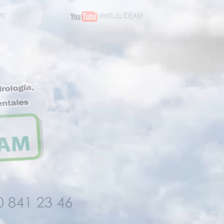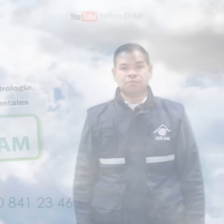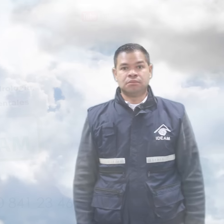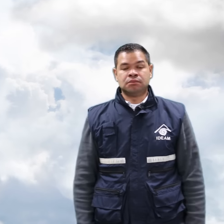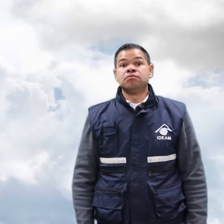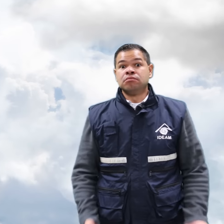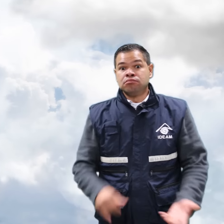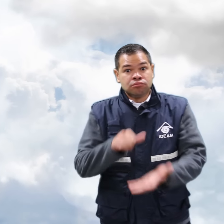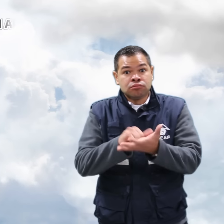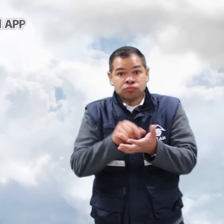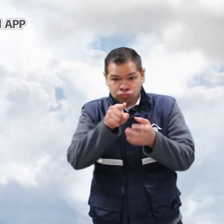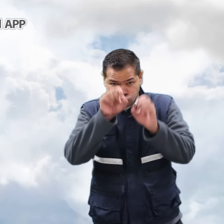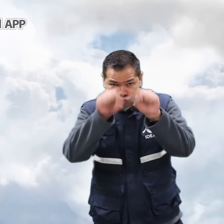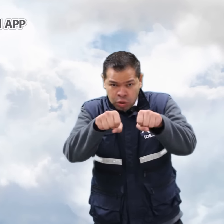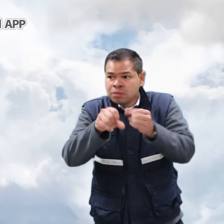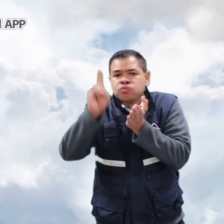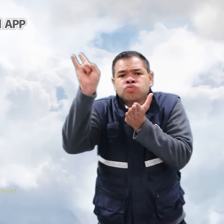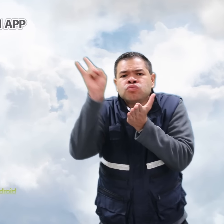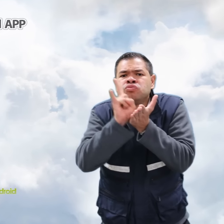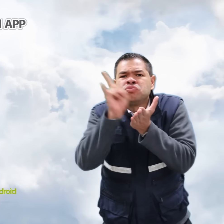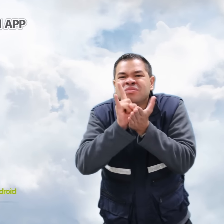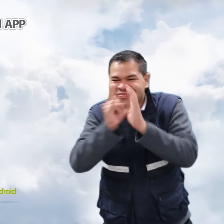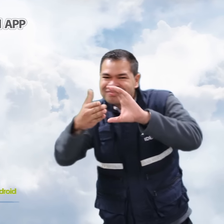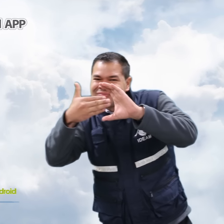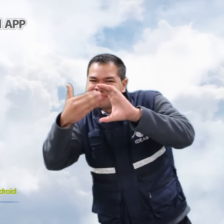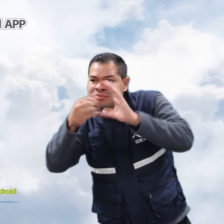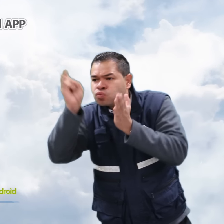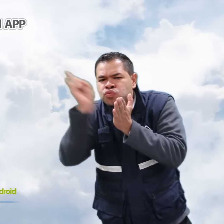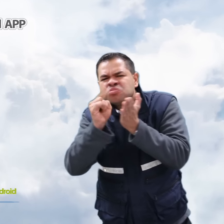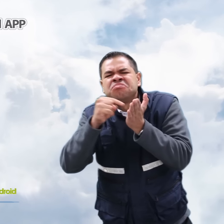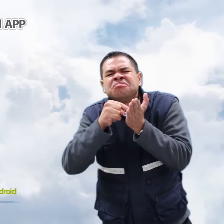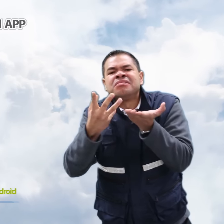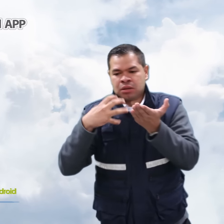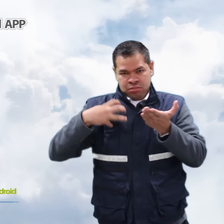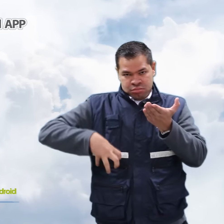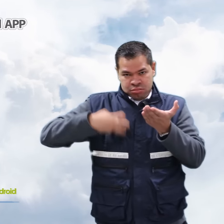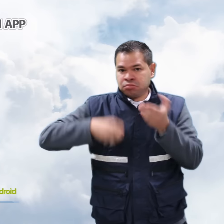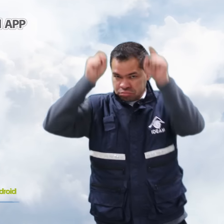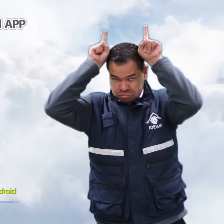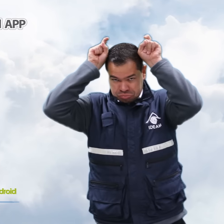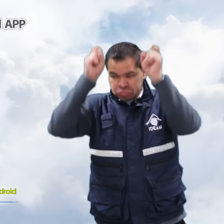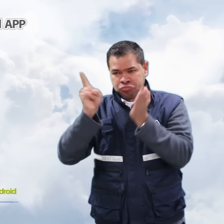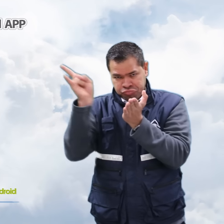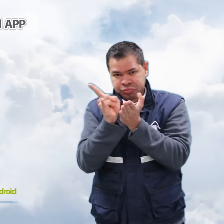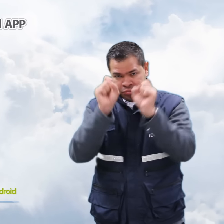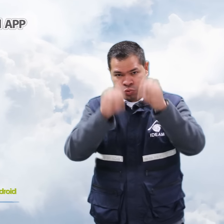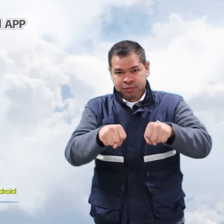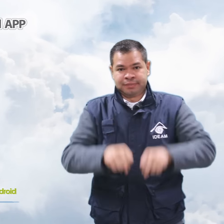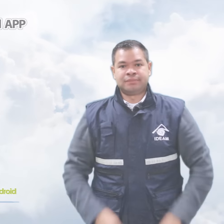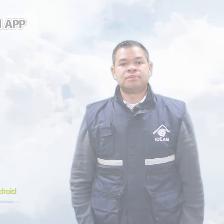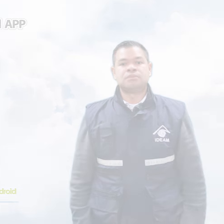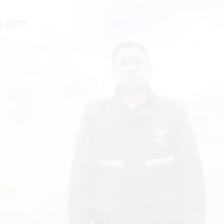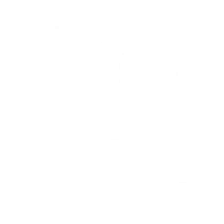Te invitamos a descargar la aplicación Mi Pronóstico, disponible para dispositivos móviles iPhone y Android. Adiós.